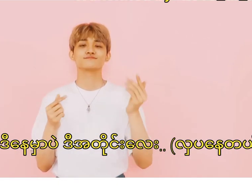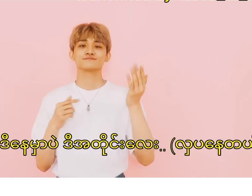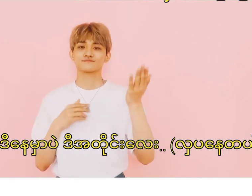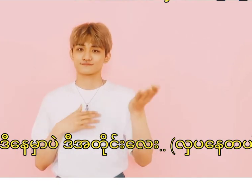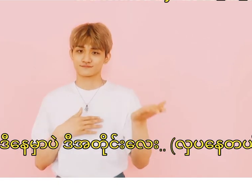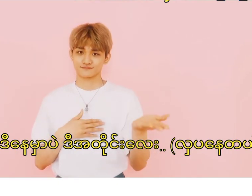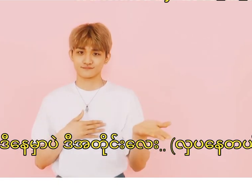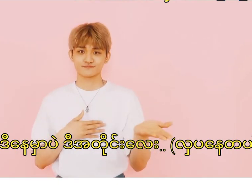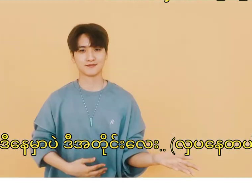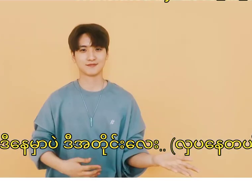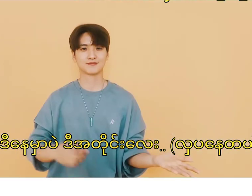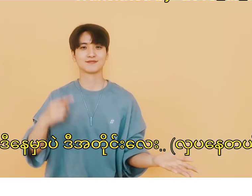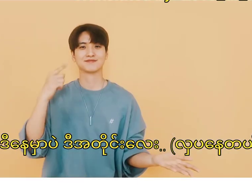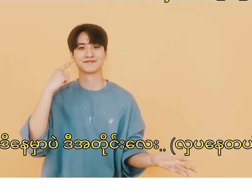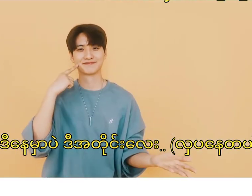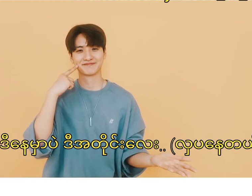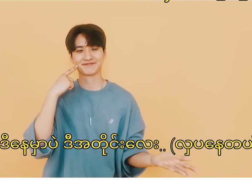그저 그저 내 그대로